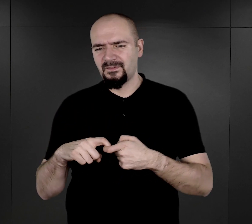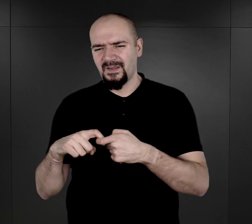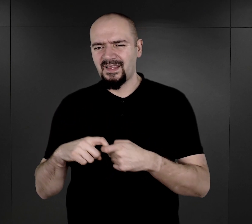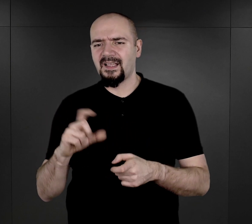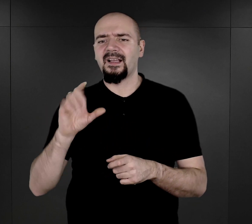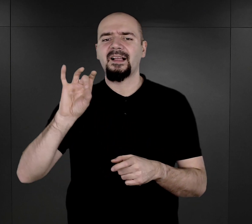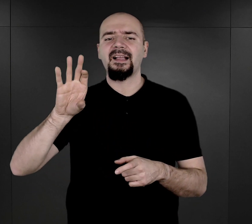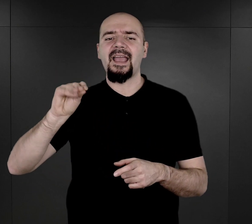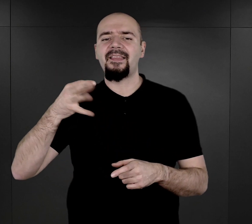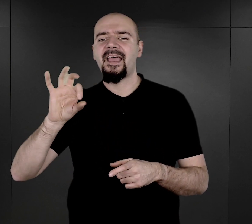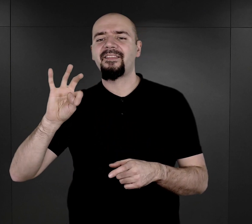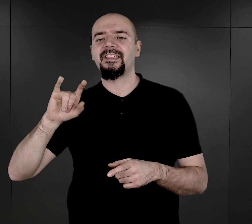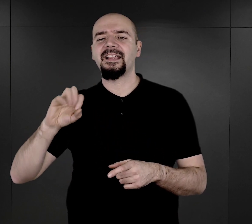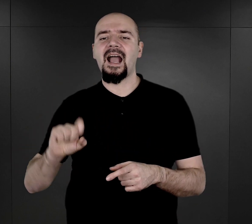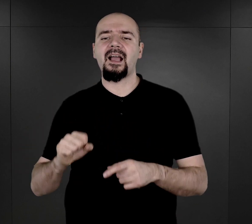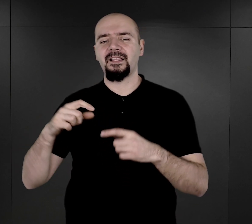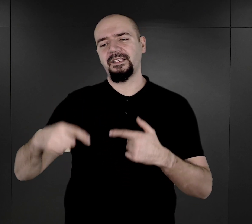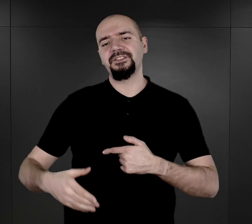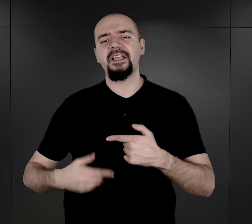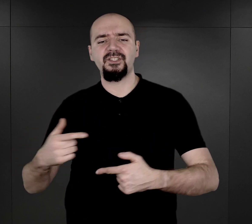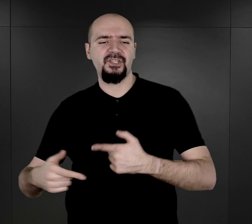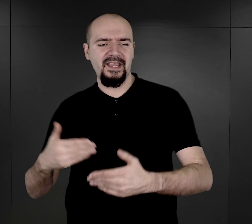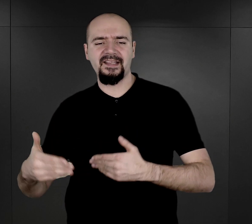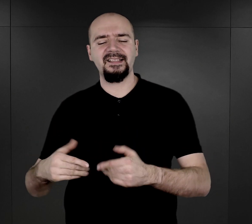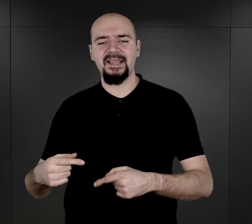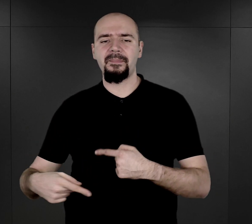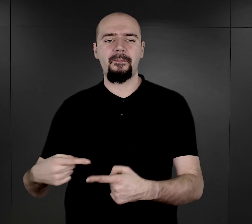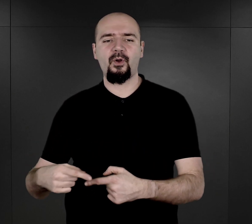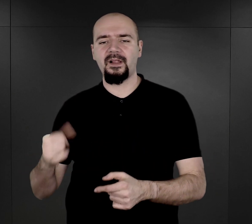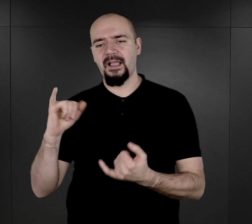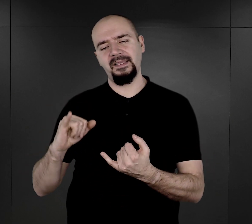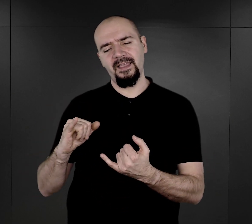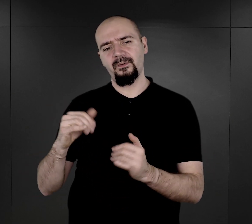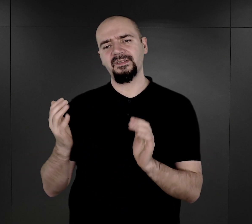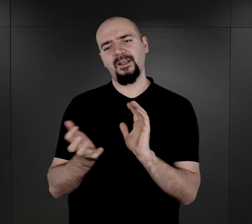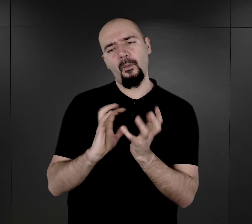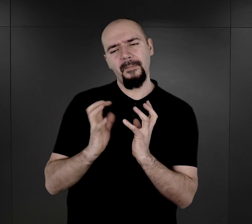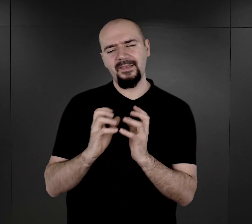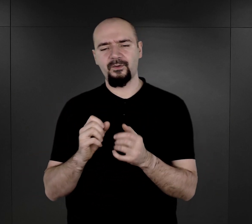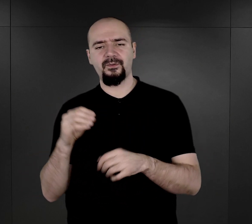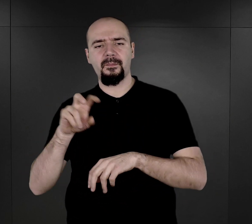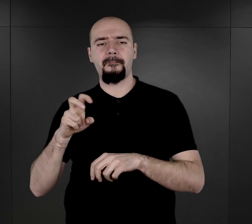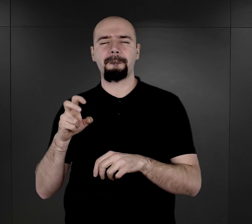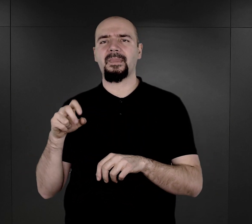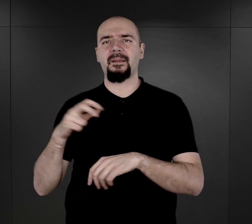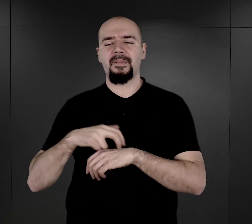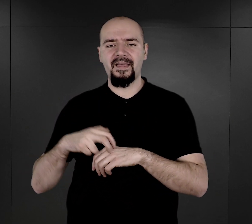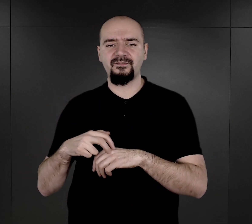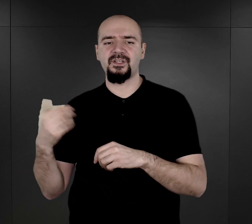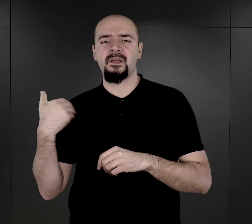genetyką, dziedziczeniem i jedną z jego metod badawczych było badanie bliźniąt,